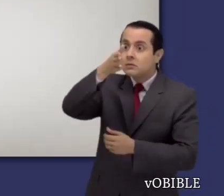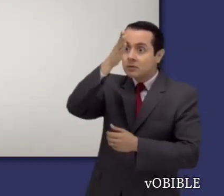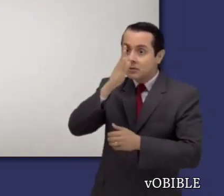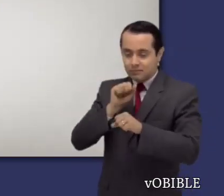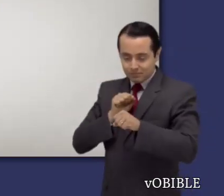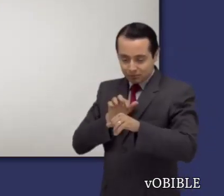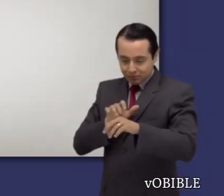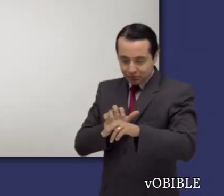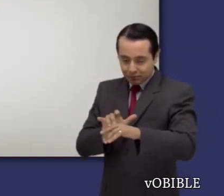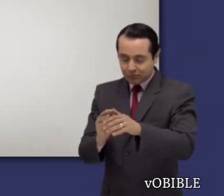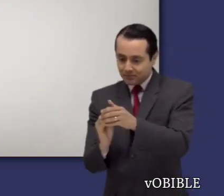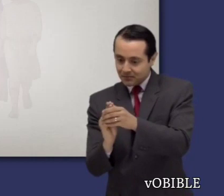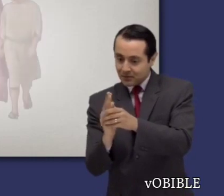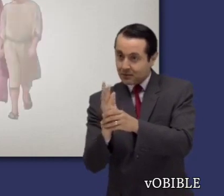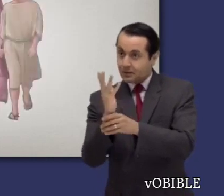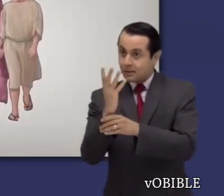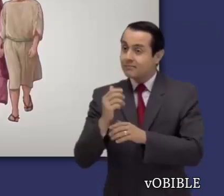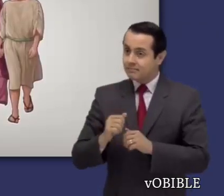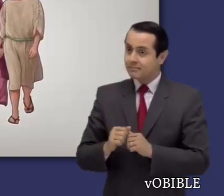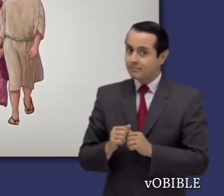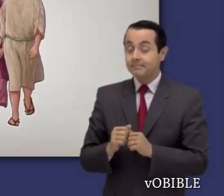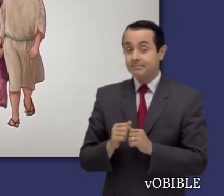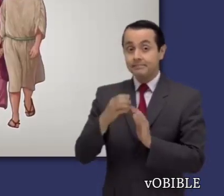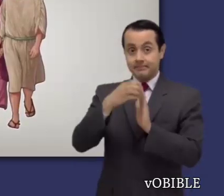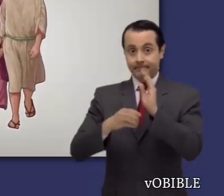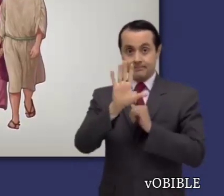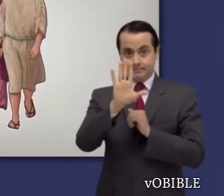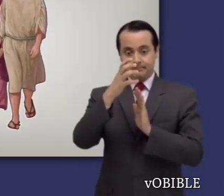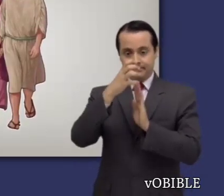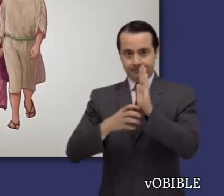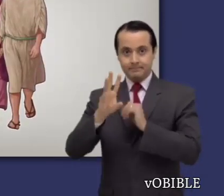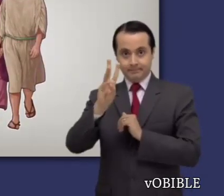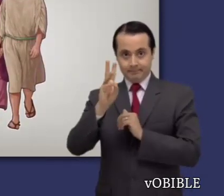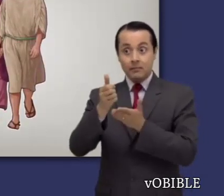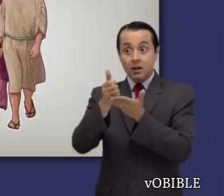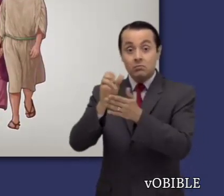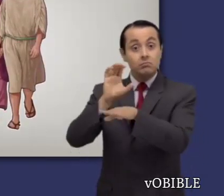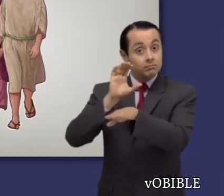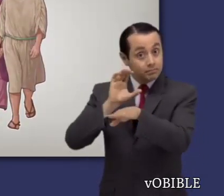En los capítulos cinco y seis, Pablo trata el grave asunto de la inmoralidad sexual.